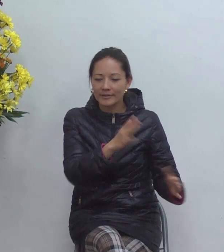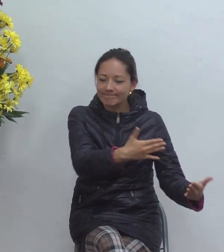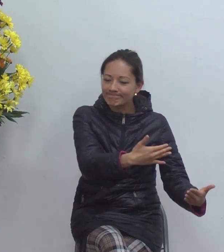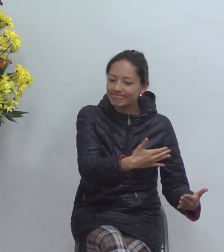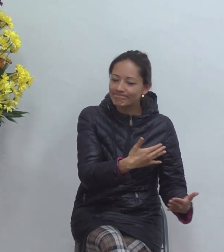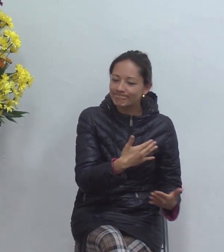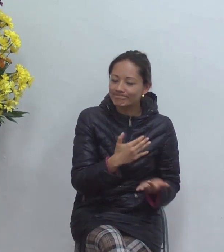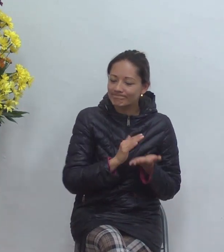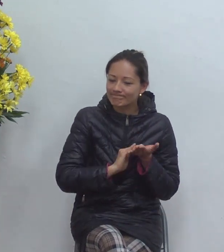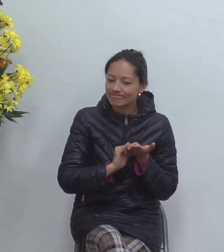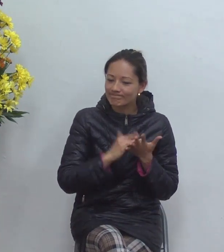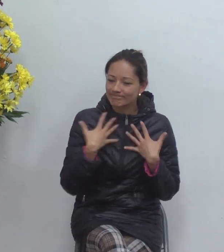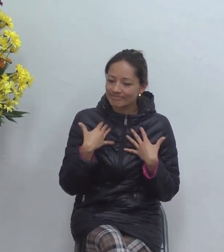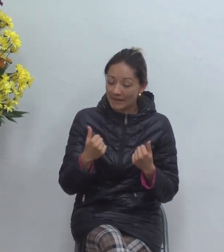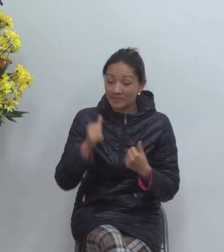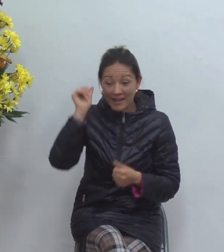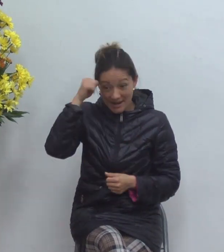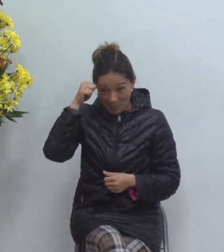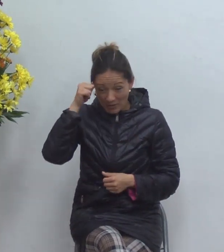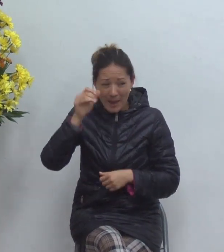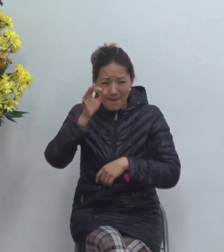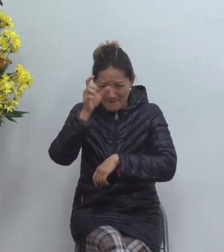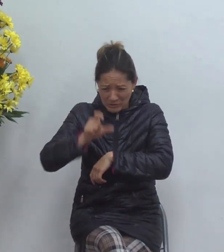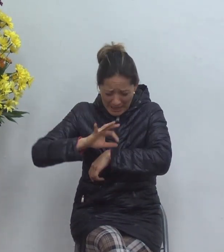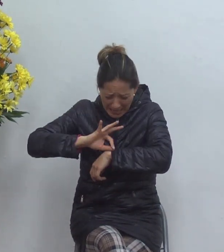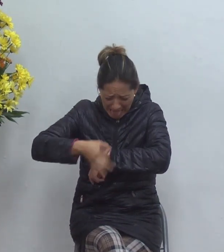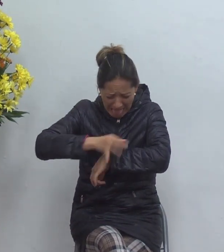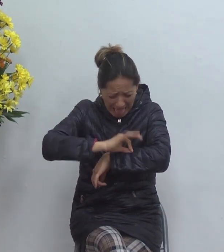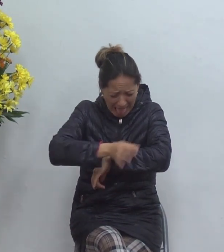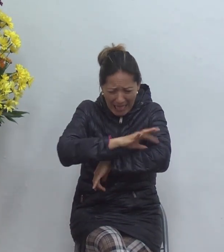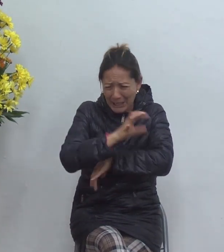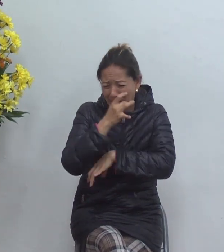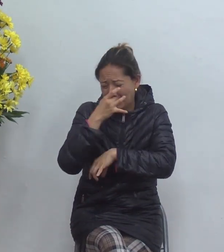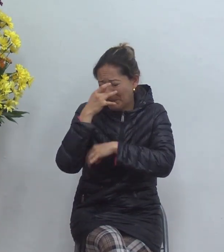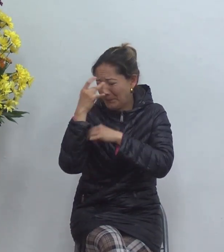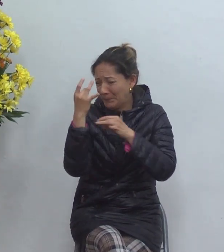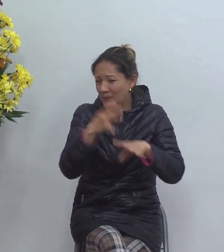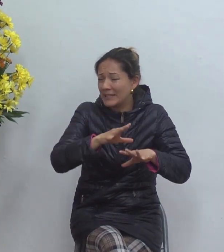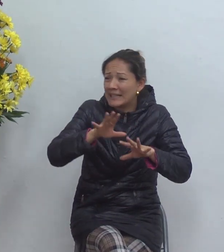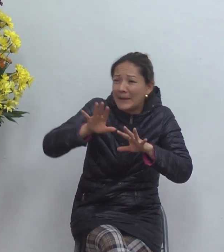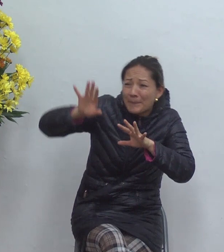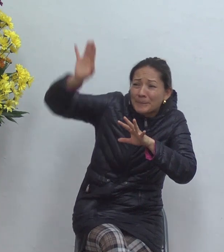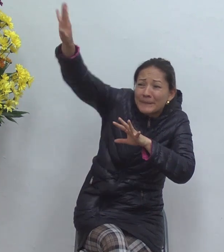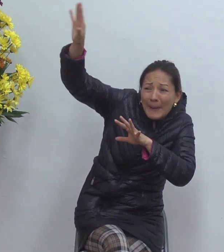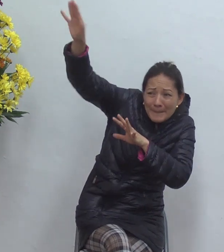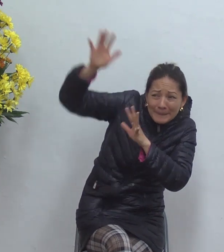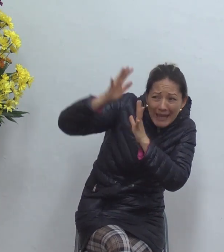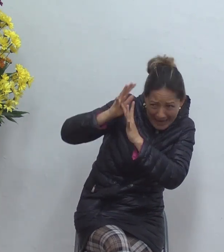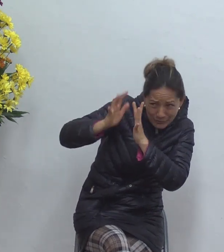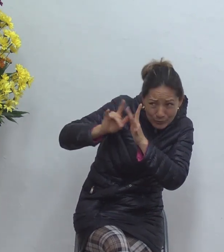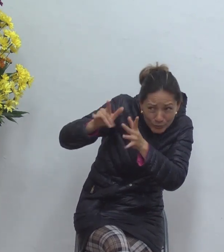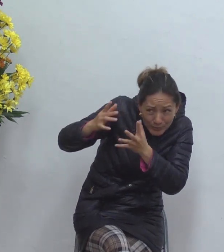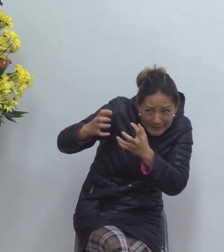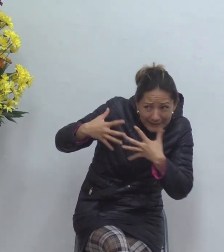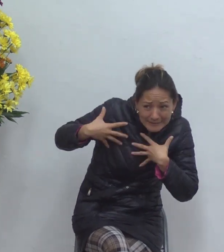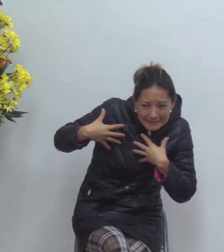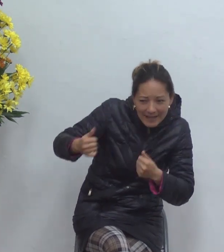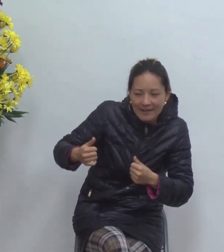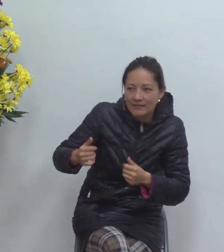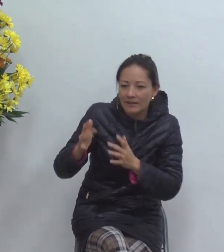el leproso inmundo desde lejos le dijo si quieres sáname ¿sabe qué fue eso? lo tocó fue